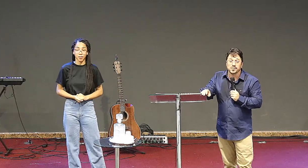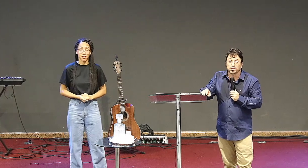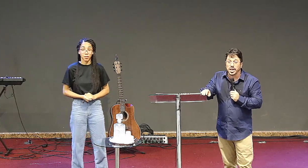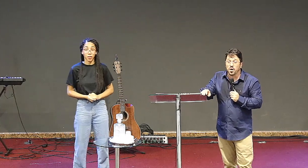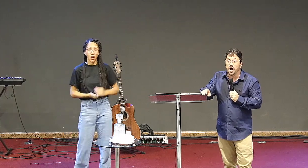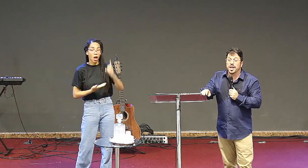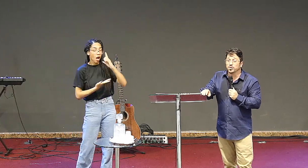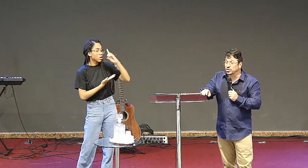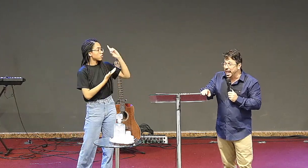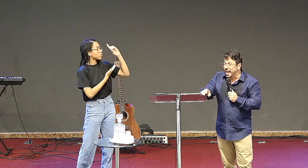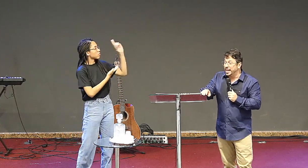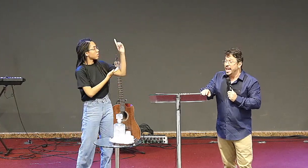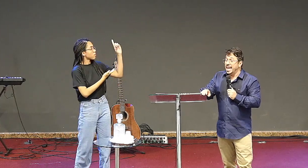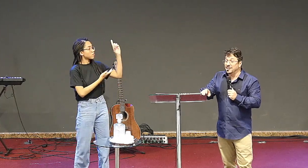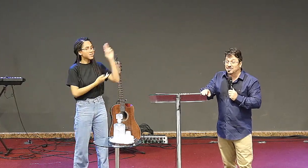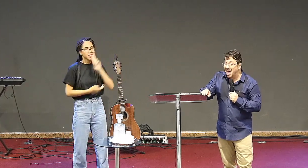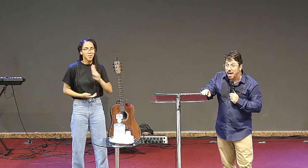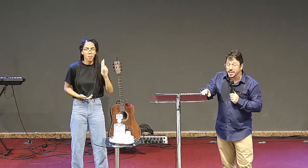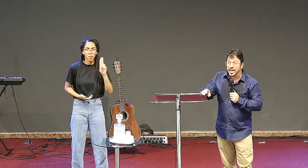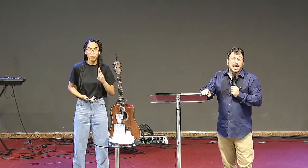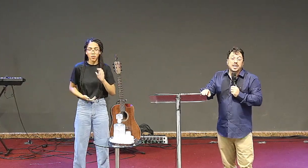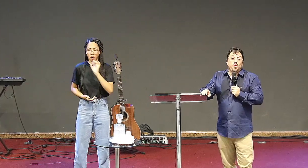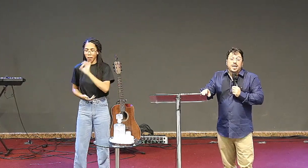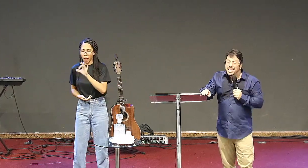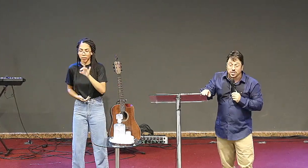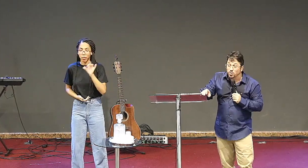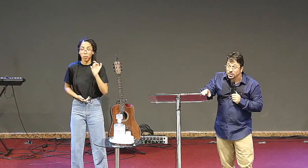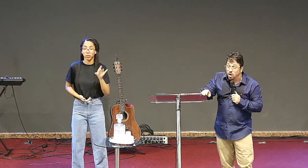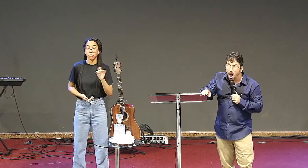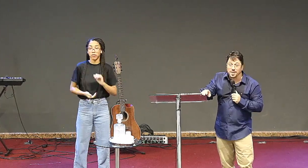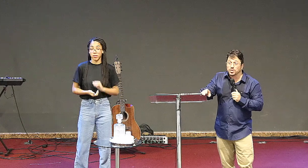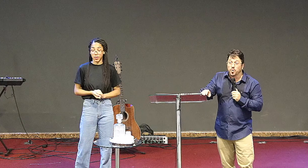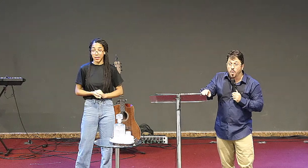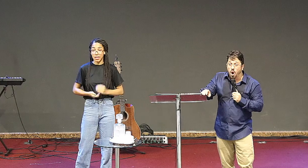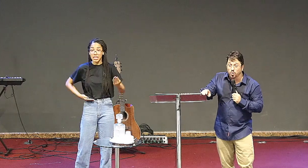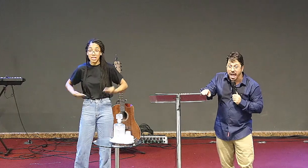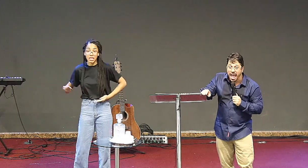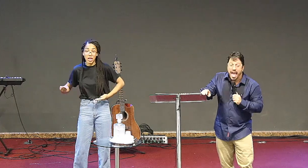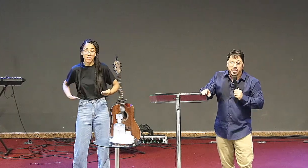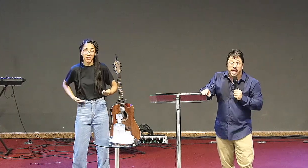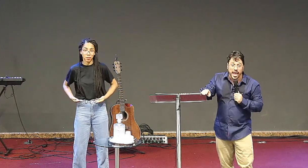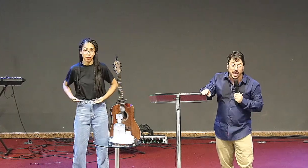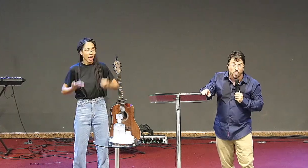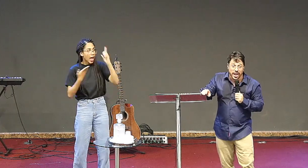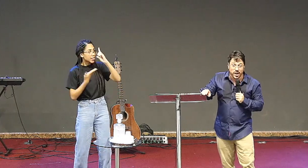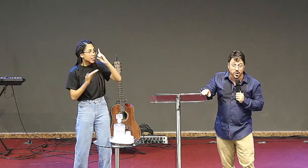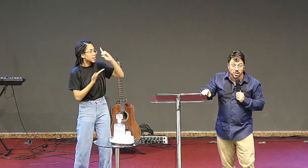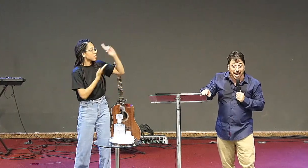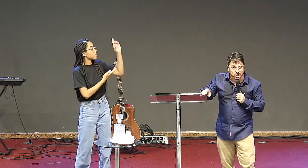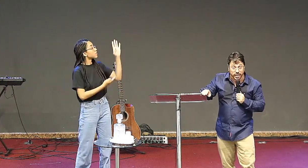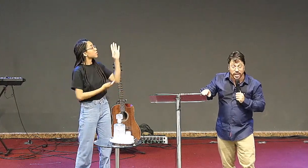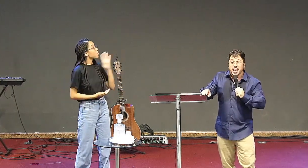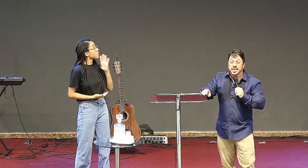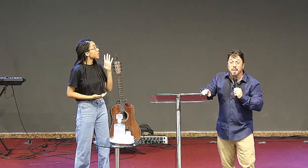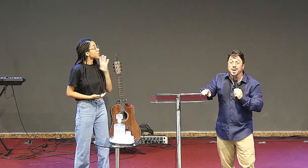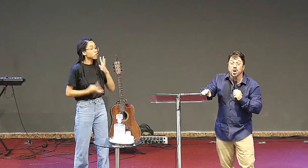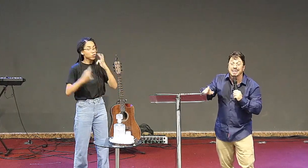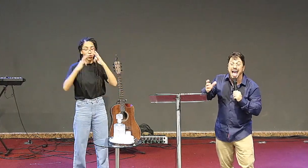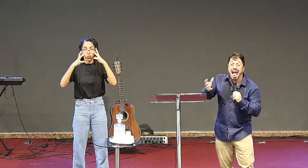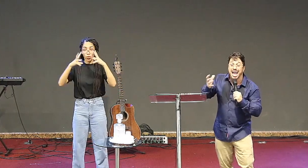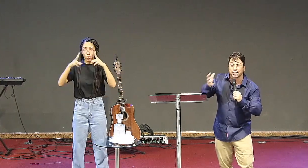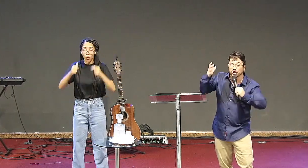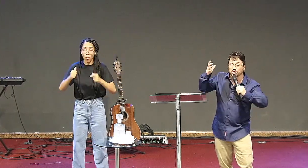servindo ao Senhor eu sei ele sabe ele conhece as suas obras o ponto é tenho porém contra ti que